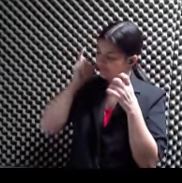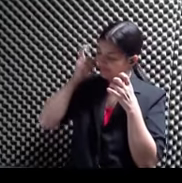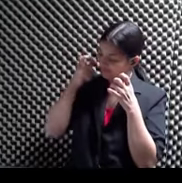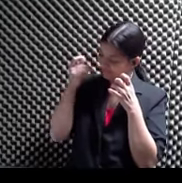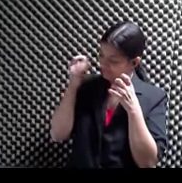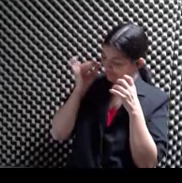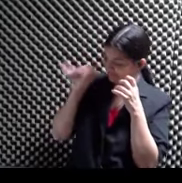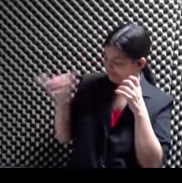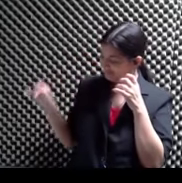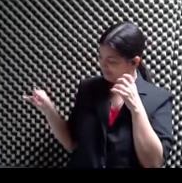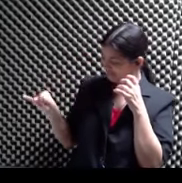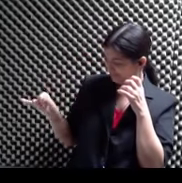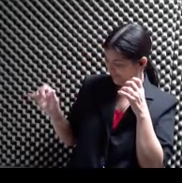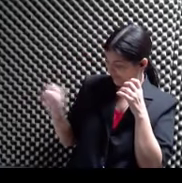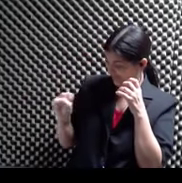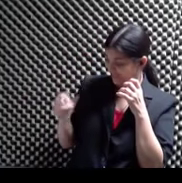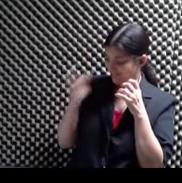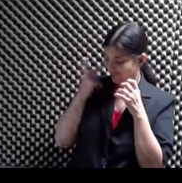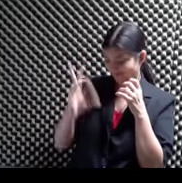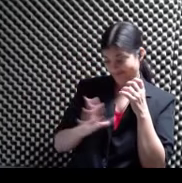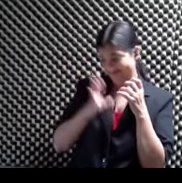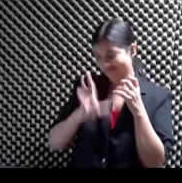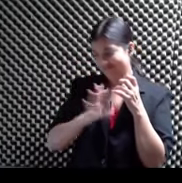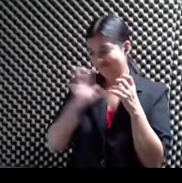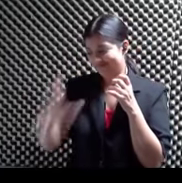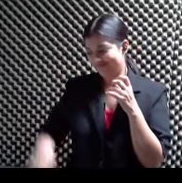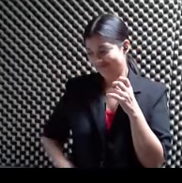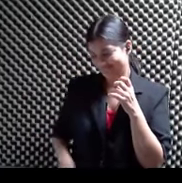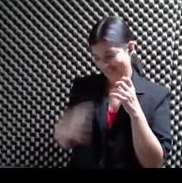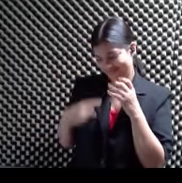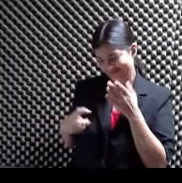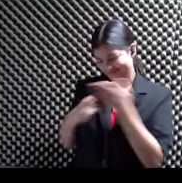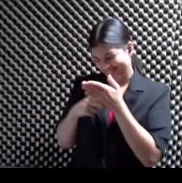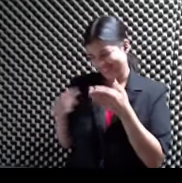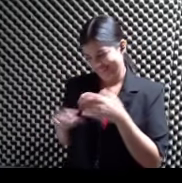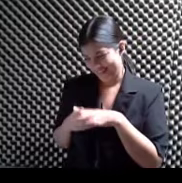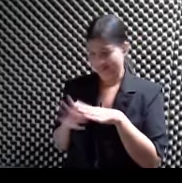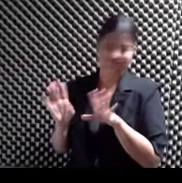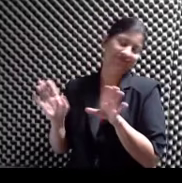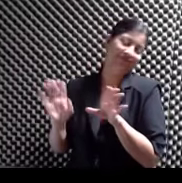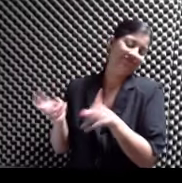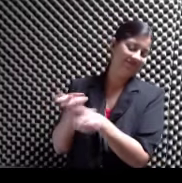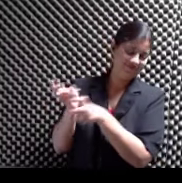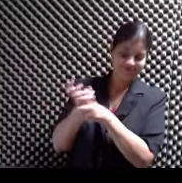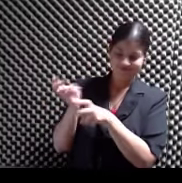tablilla Y luce Muy muy elegante Yo le tiraría un ticket No, Nada Gufiando Gufiando